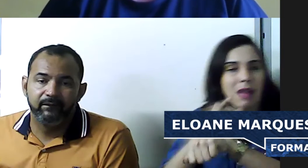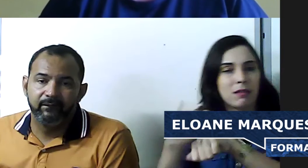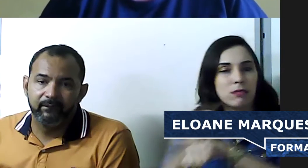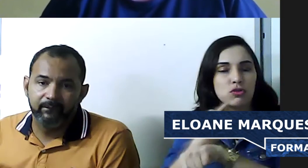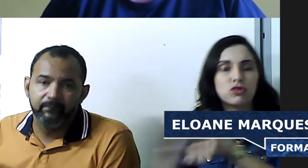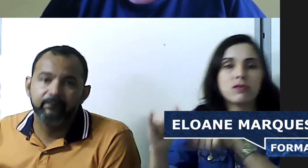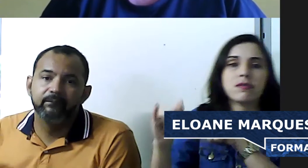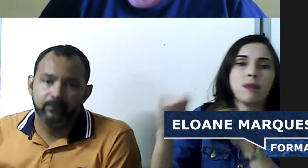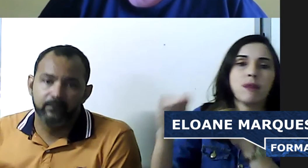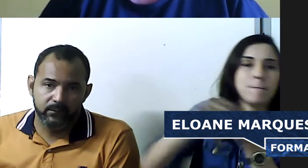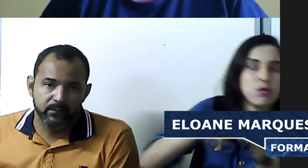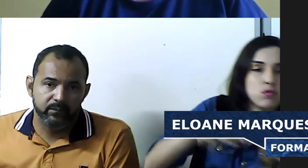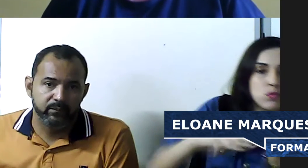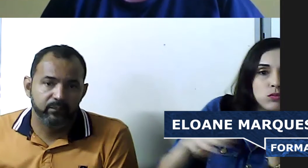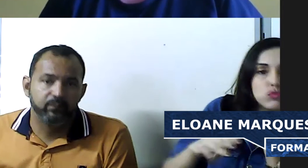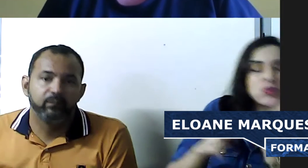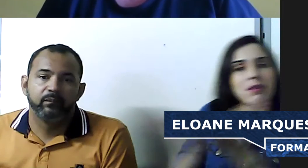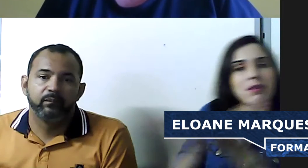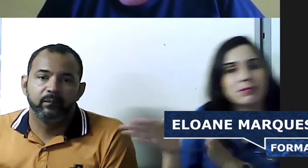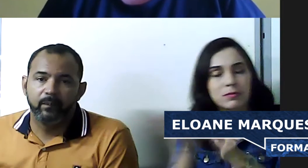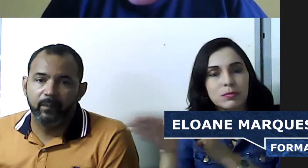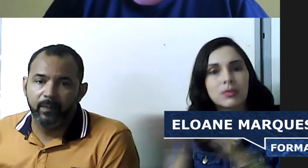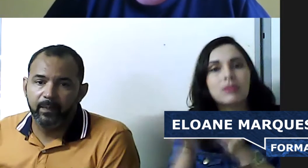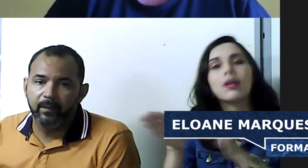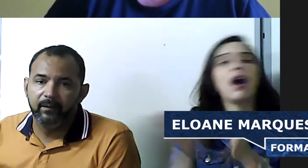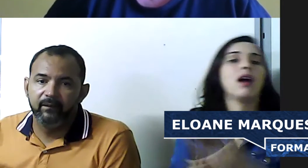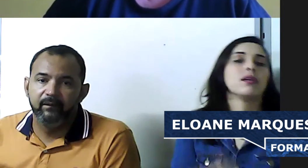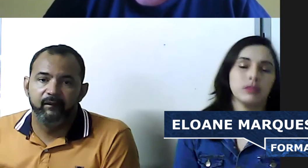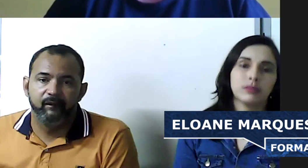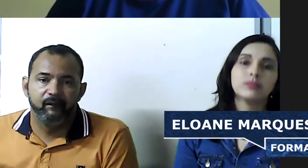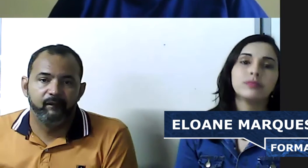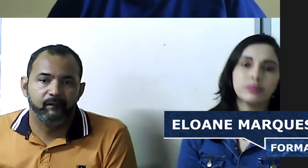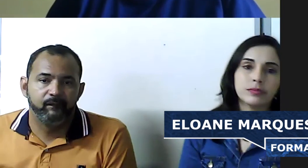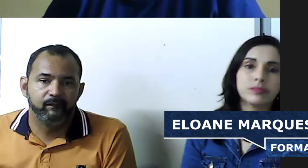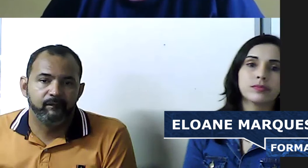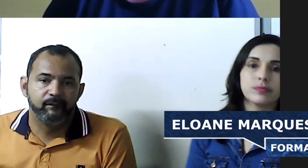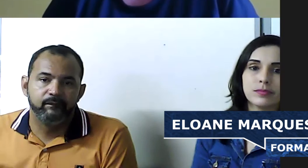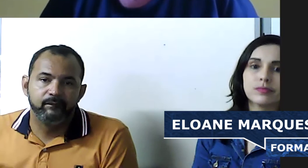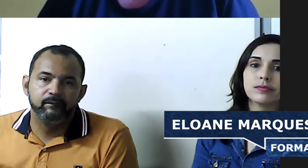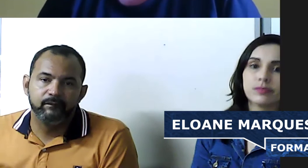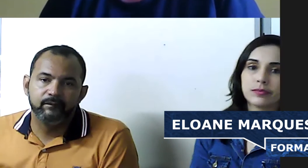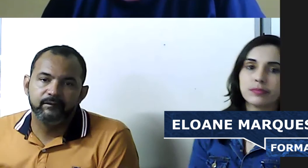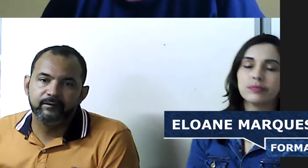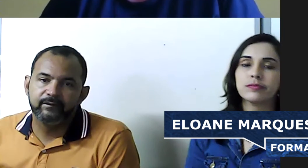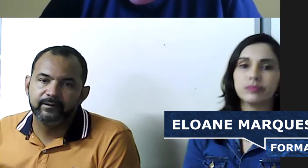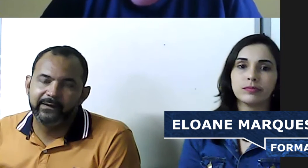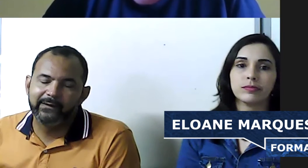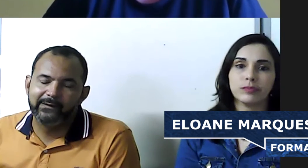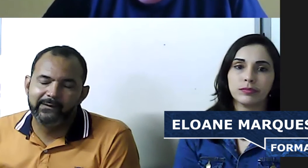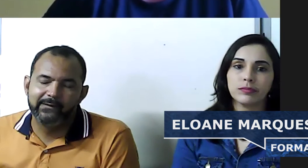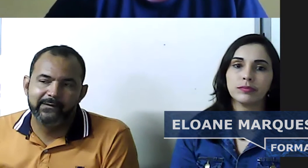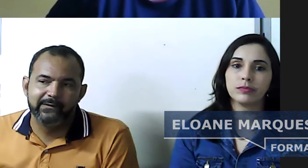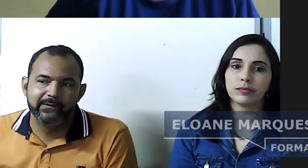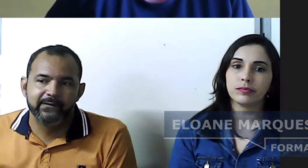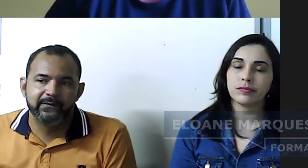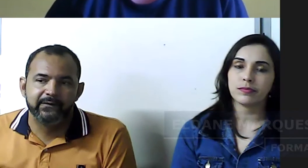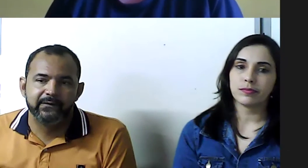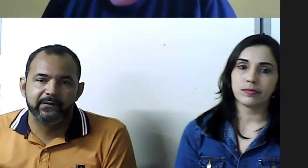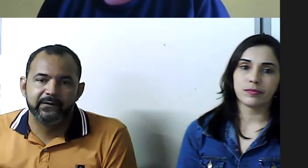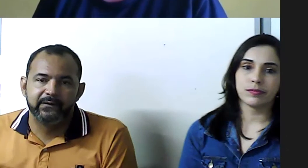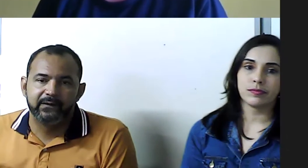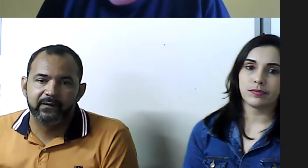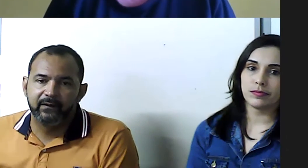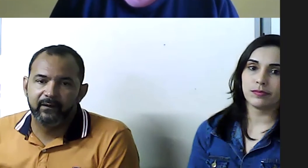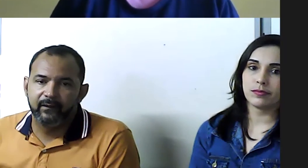podemos fazer adaptações com algumas estratégias metodológicas, e a gente consegue ensinar normalmente como qualquer outra